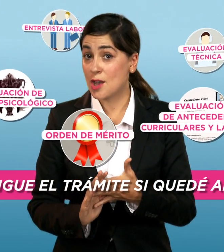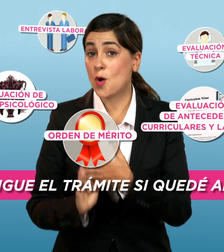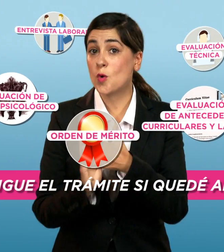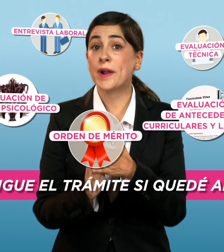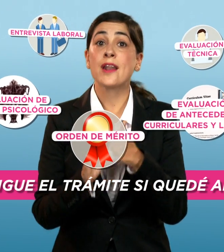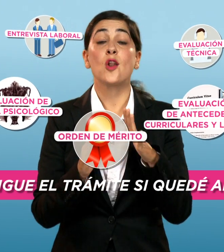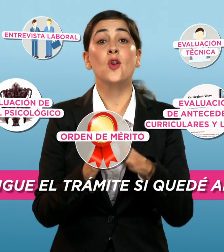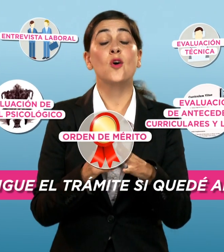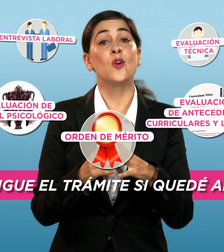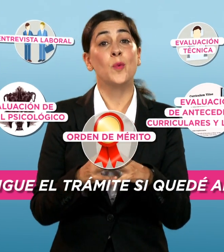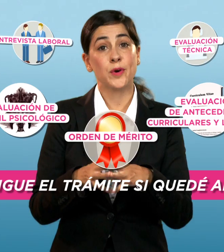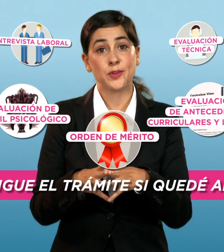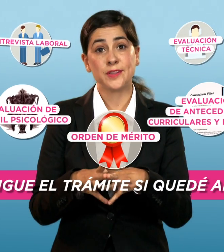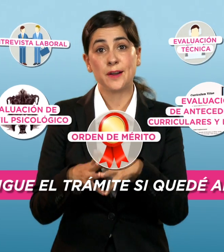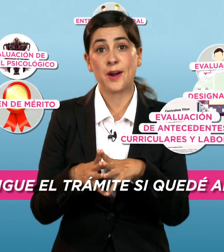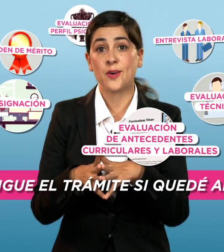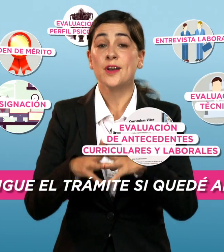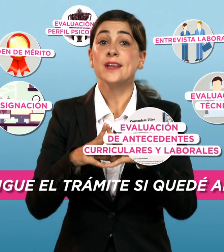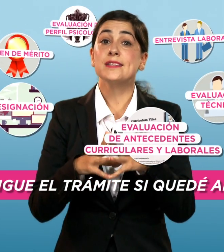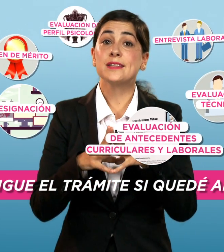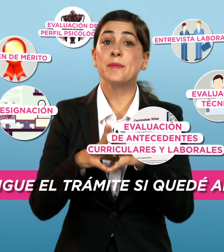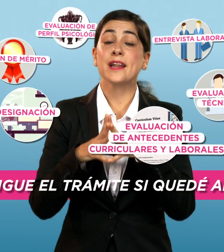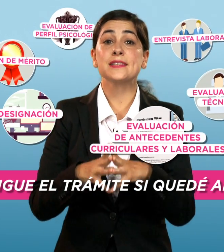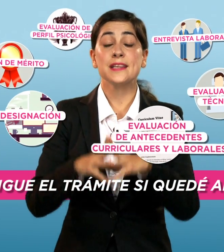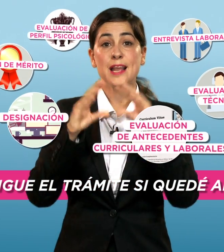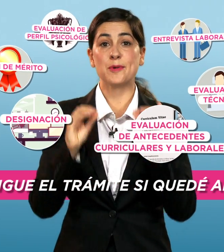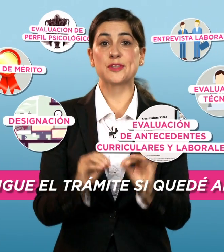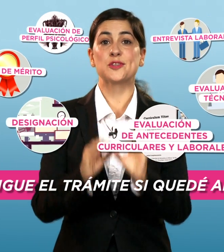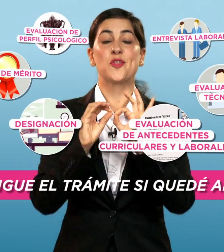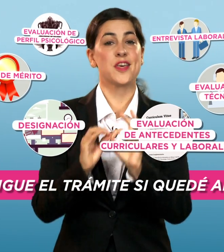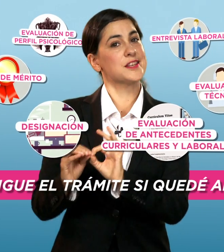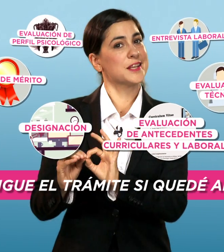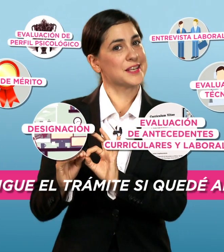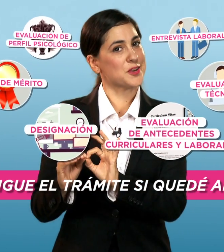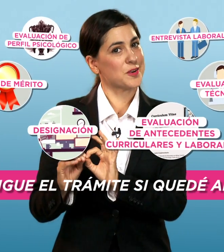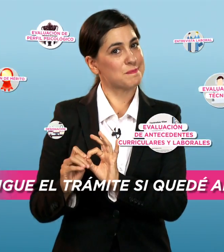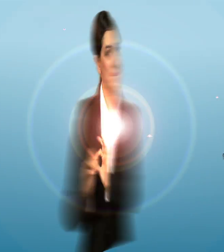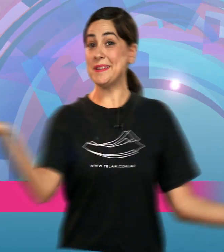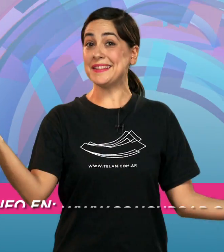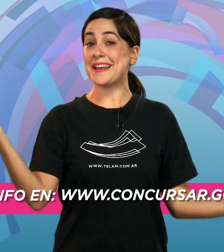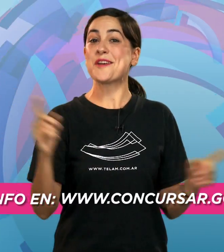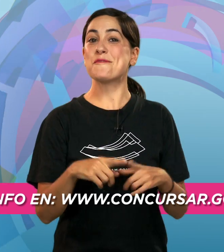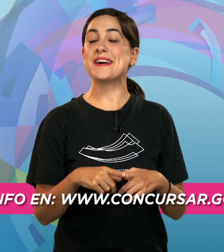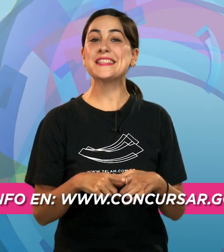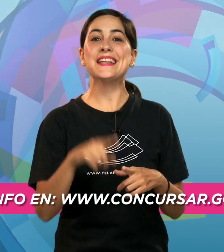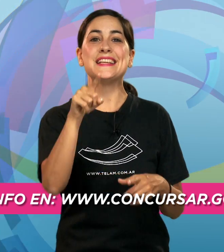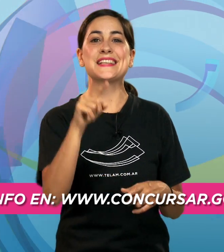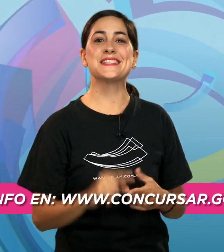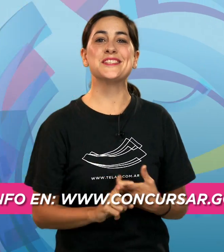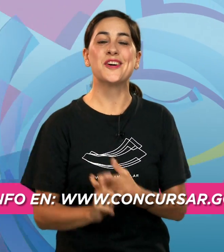ocuparán los o los puestos de trabajo y se terminará así el proceso de designación. ¿Viste? Fácil y sencillo.